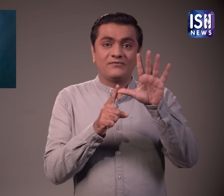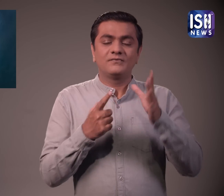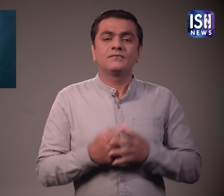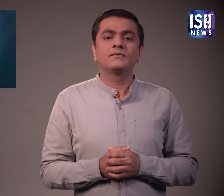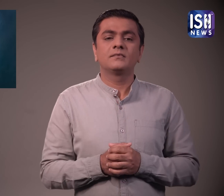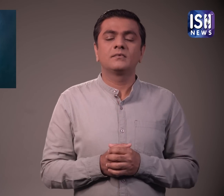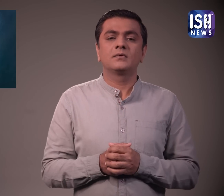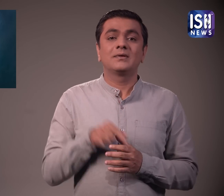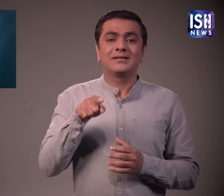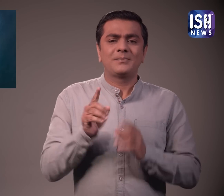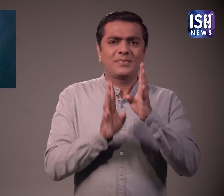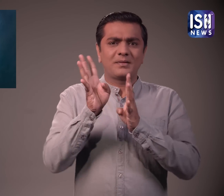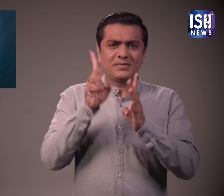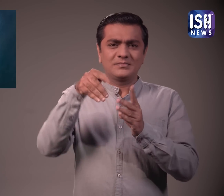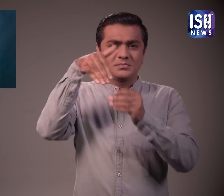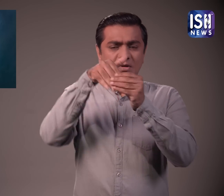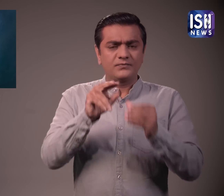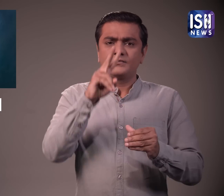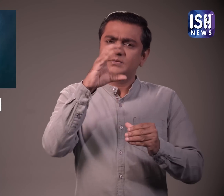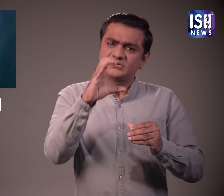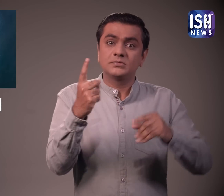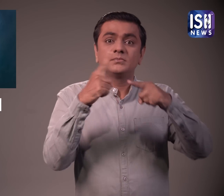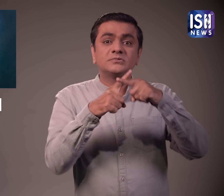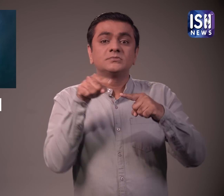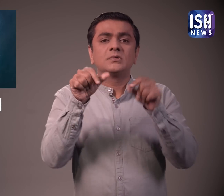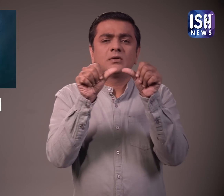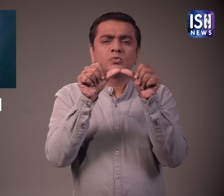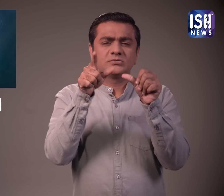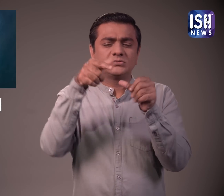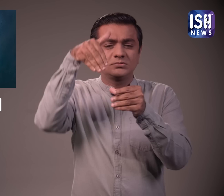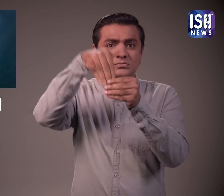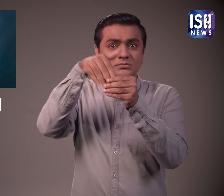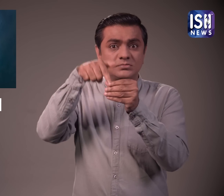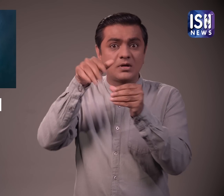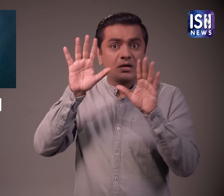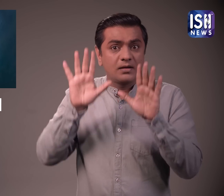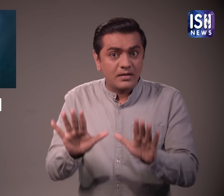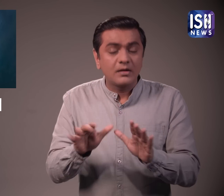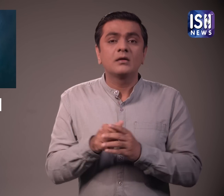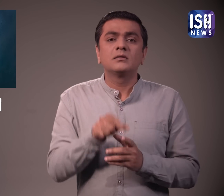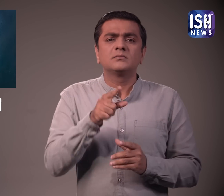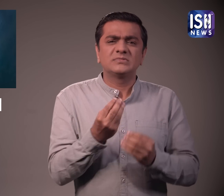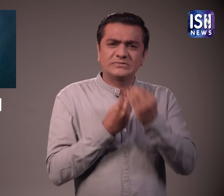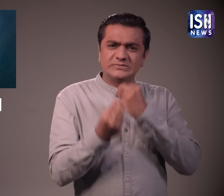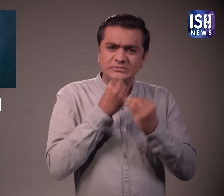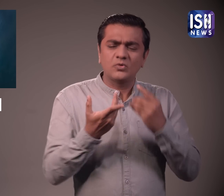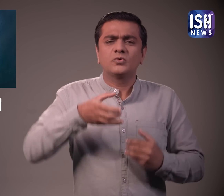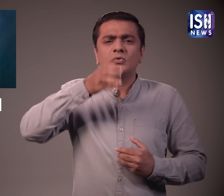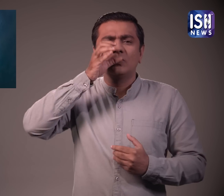इसमें भरपूर मात्रा में विटामिन सी और अंटि आक्सिडन्स होते है जो मुहा से दूप से